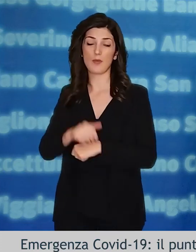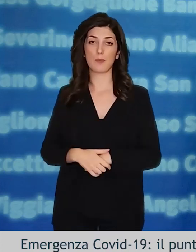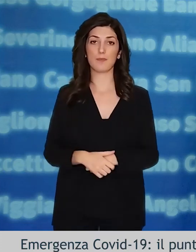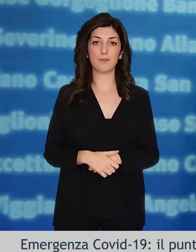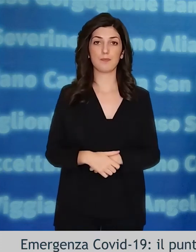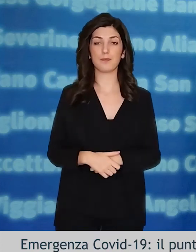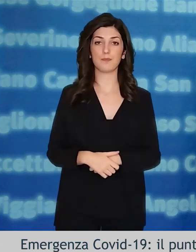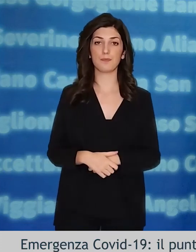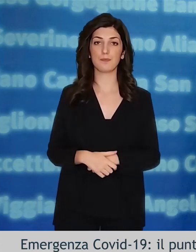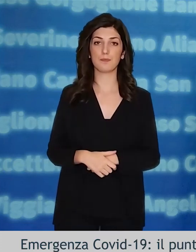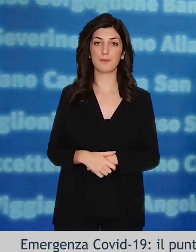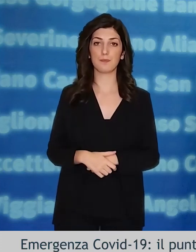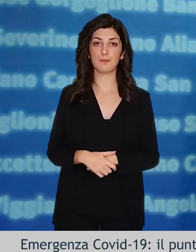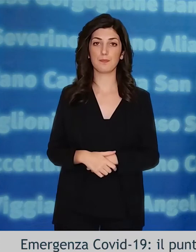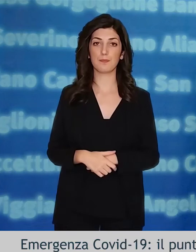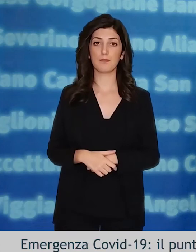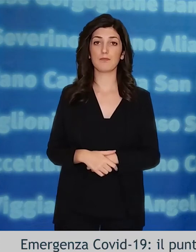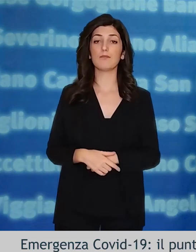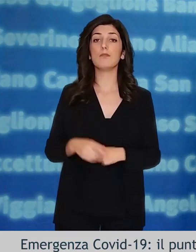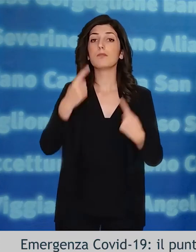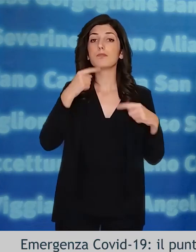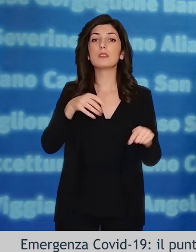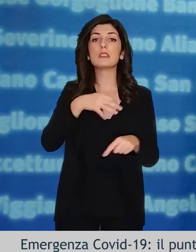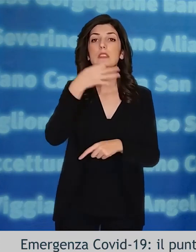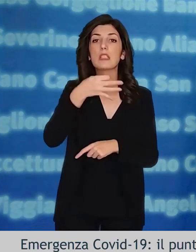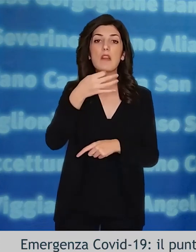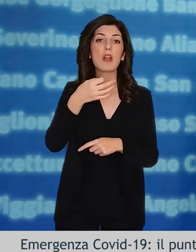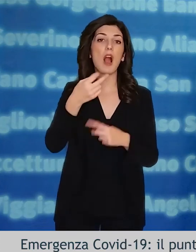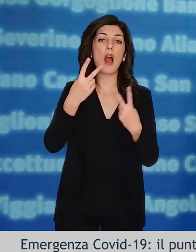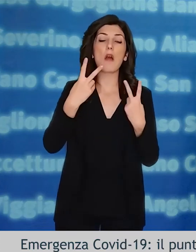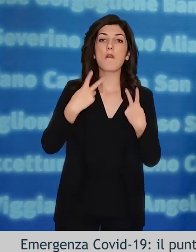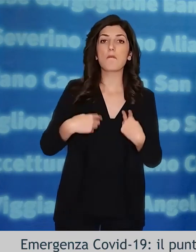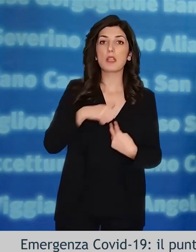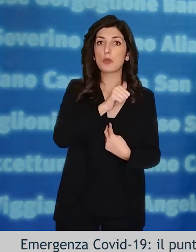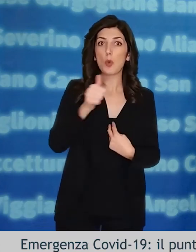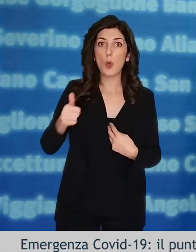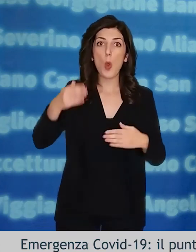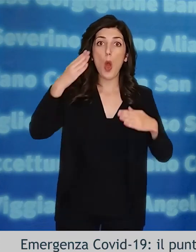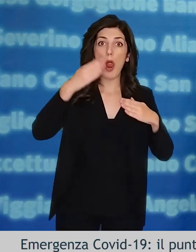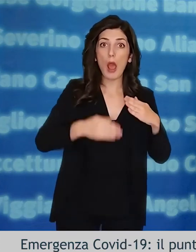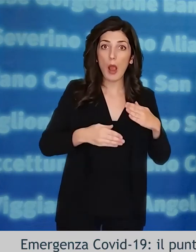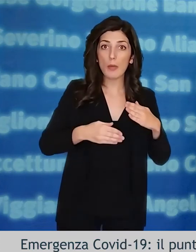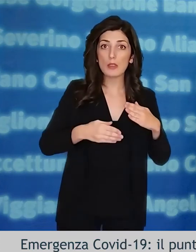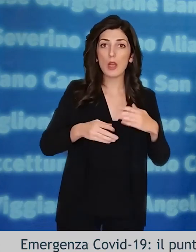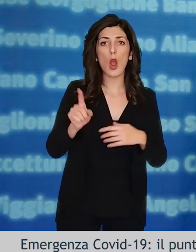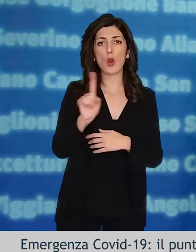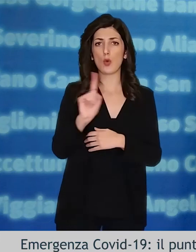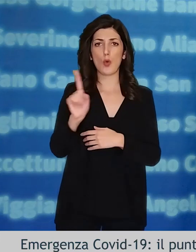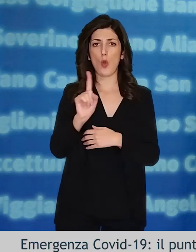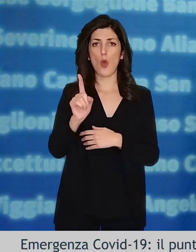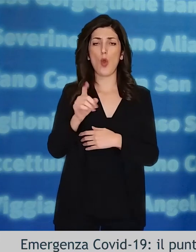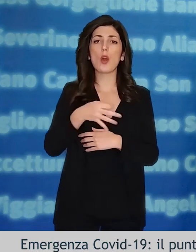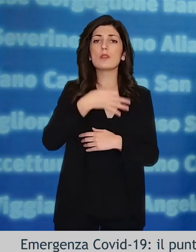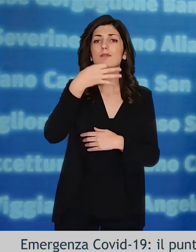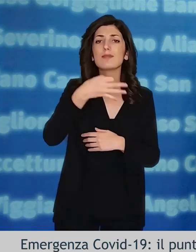Fondamentale è anche il ricorso alla cosiddetta bolla sociale, che consiste non nel limitare la vita di